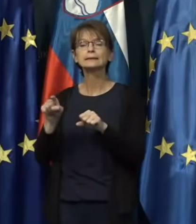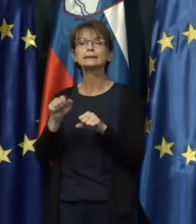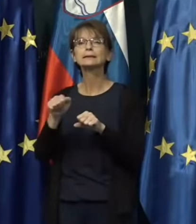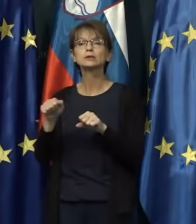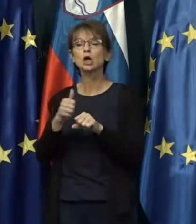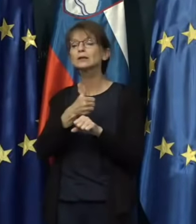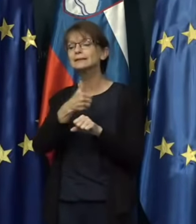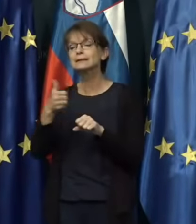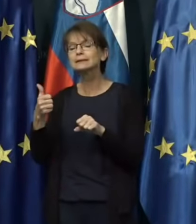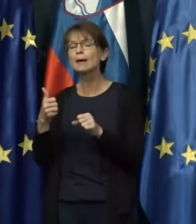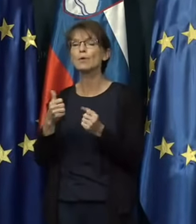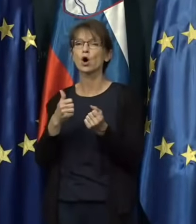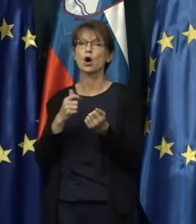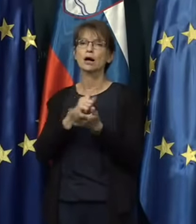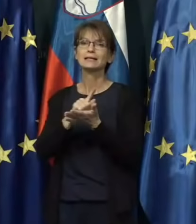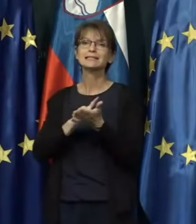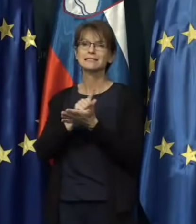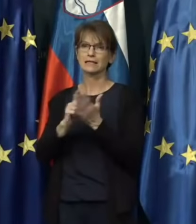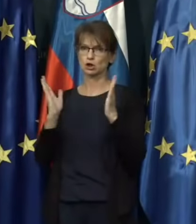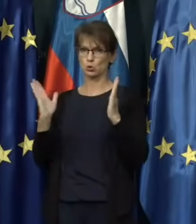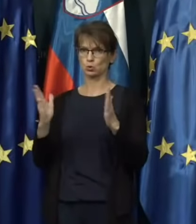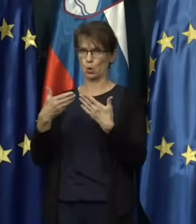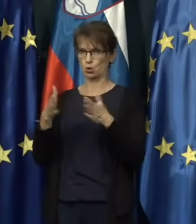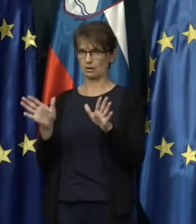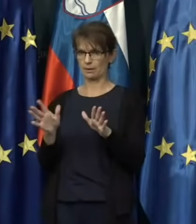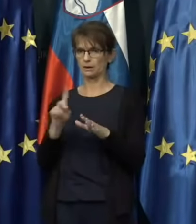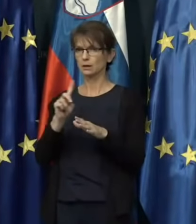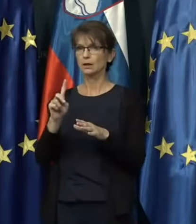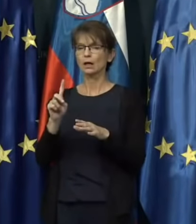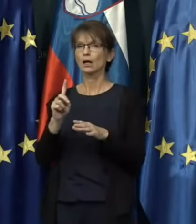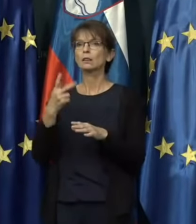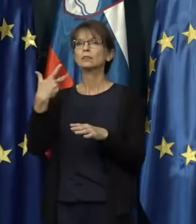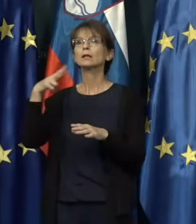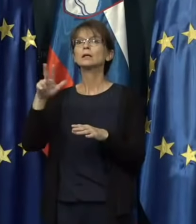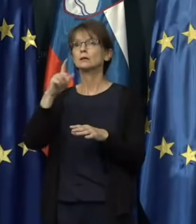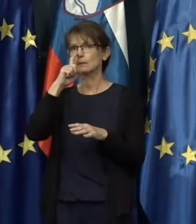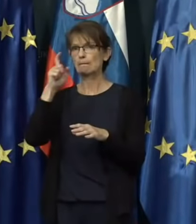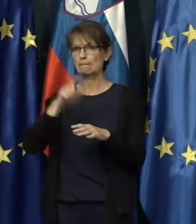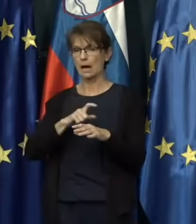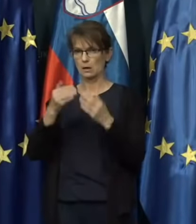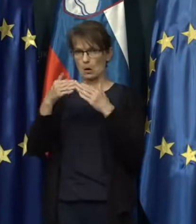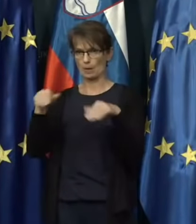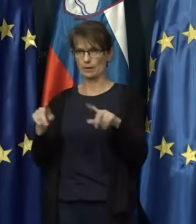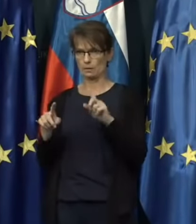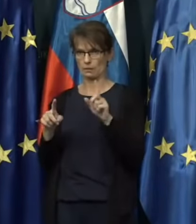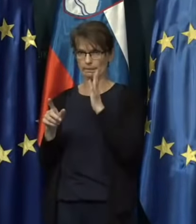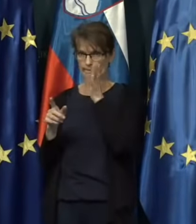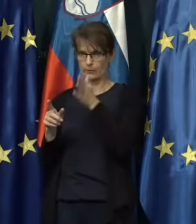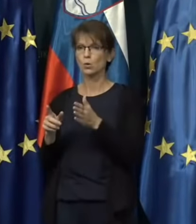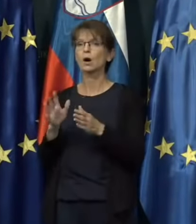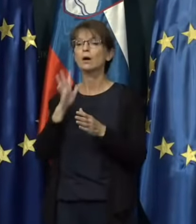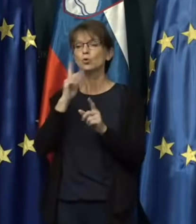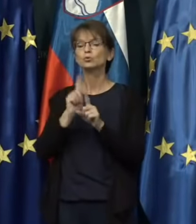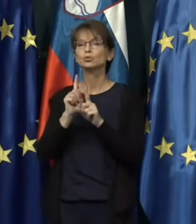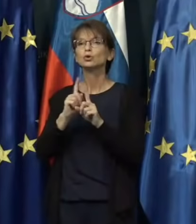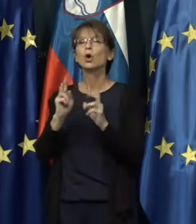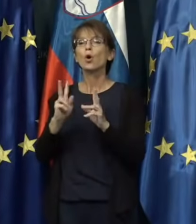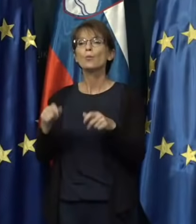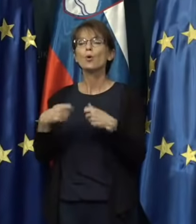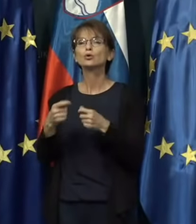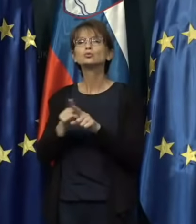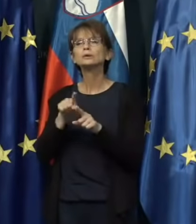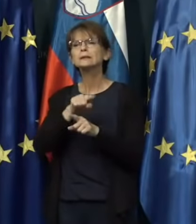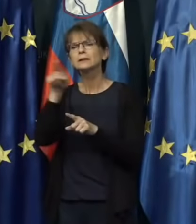samo sezonsko odprti. Torej ne bo več omejitve 13. marec, ampak bo to omogočeno tudi tem,